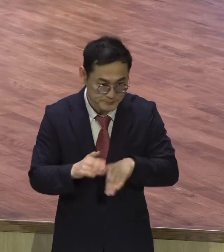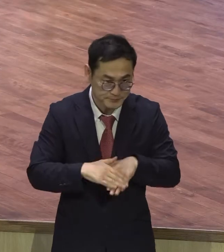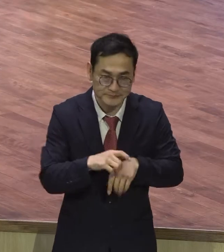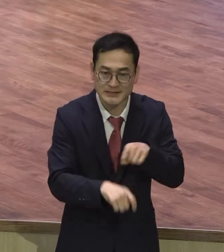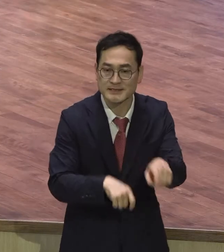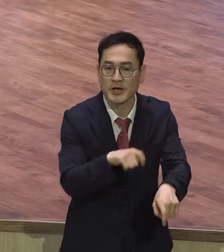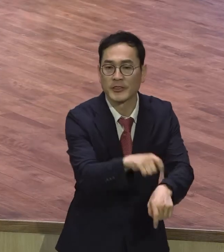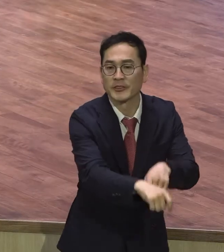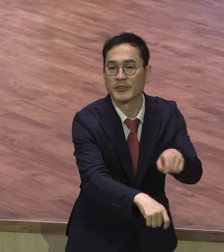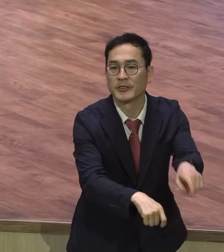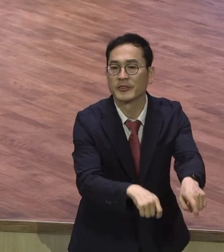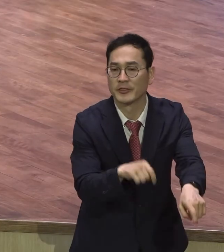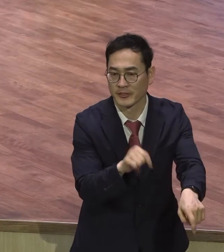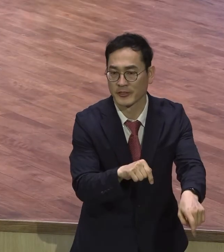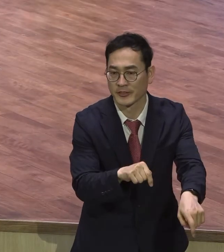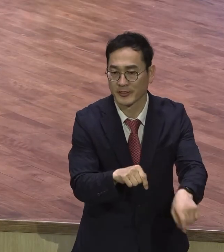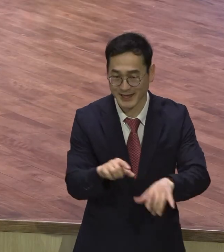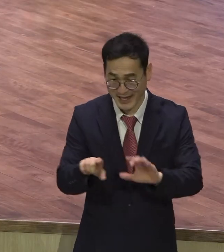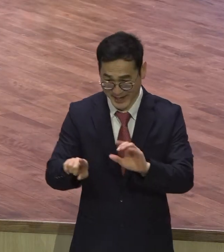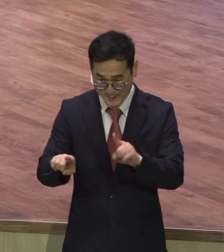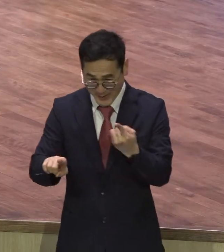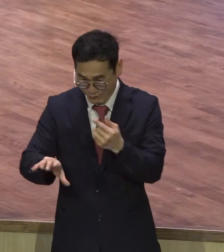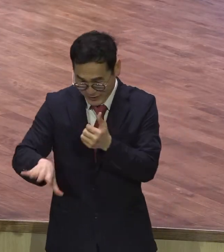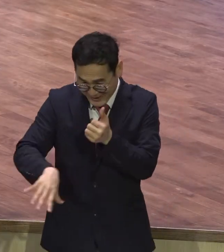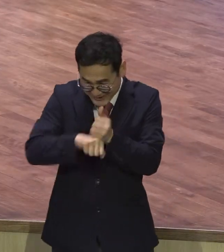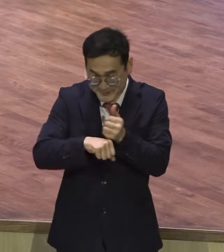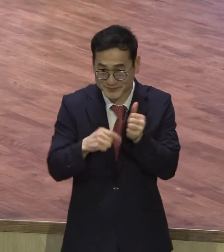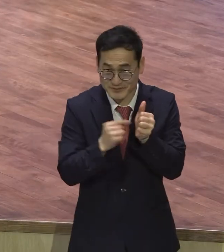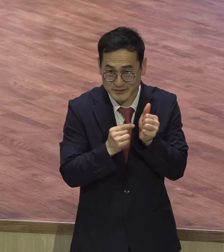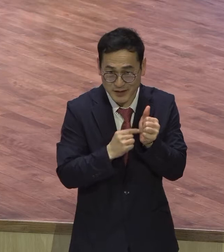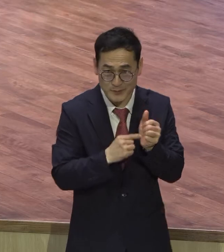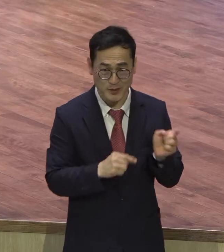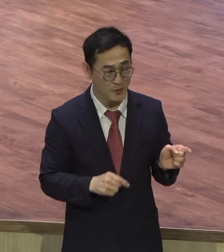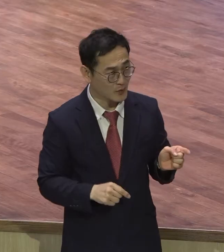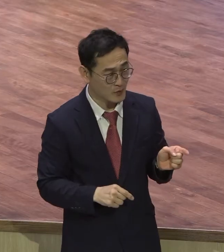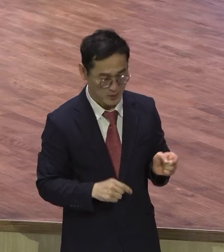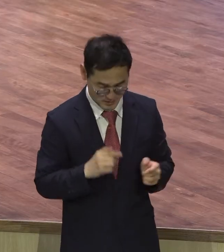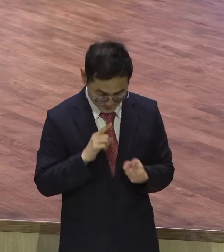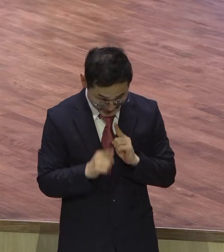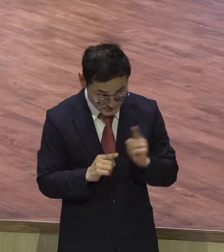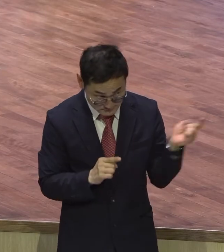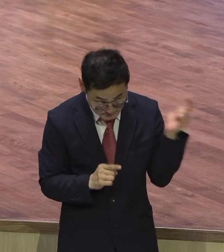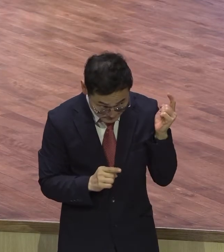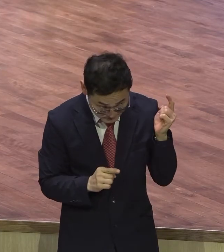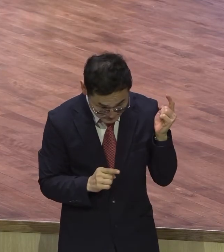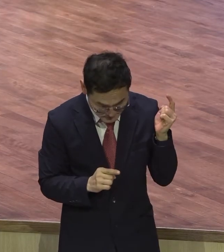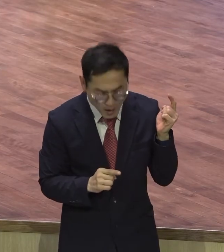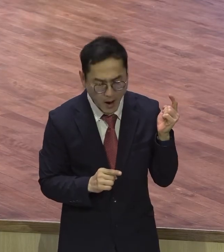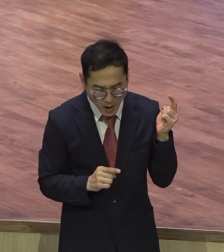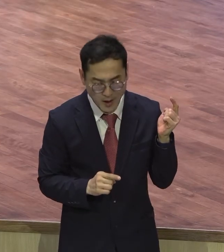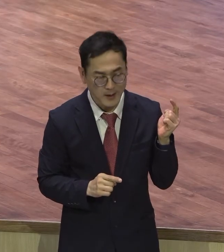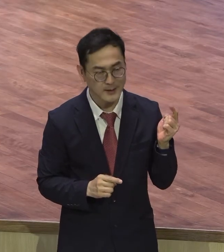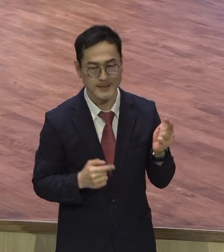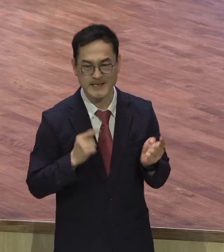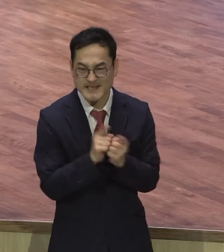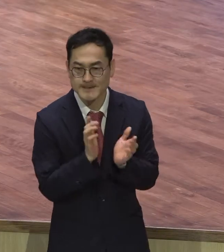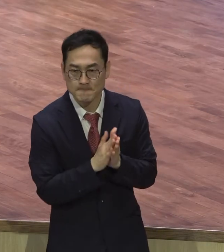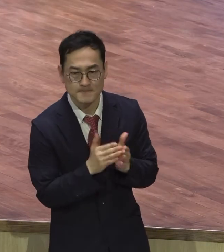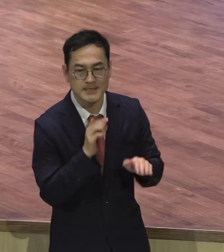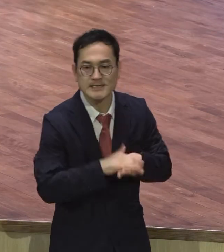권위 있는 예수께 이야기하면 나을 것이다. 믿음을 생활에 적용하니까 뭐요? 하나님의 영광이 나타났어요. 영광이 나타났어요. 아니